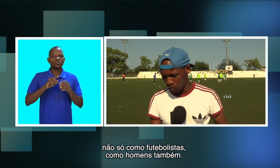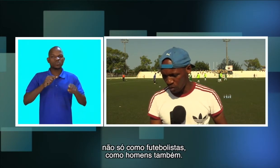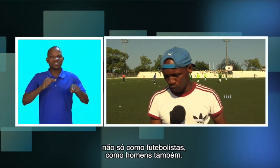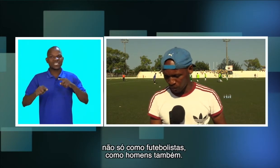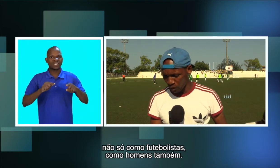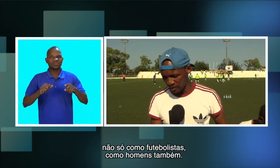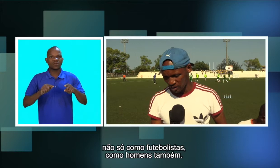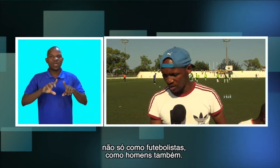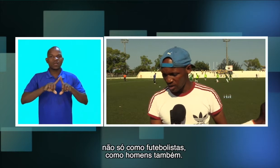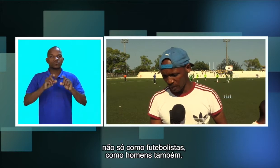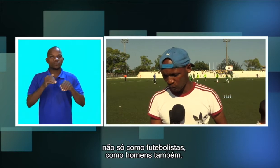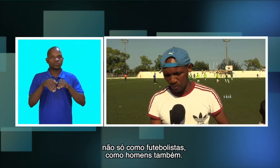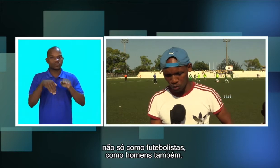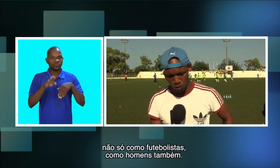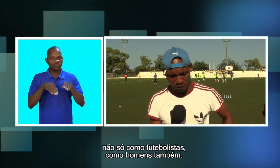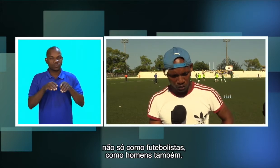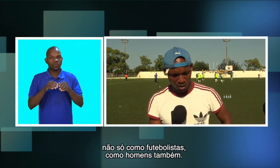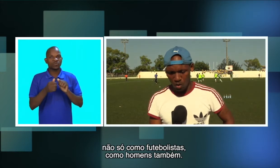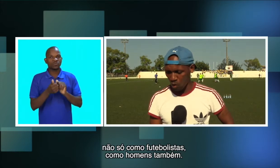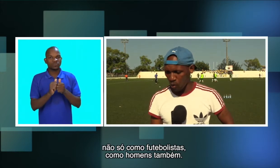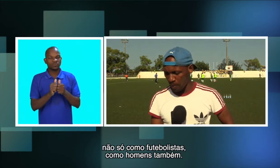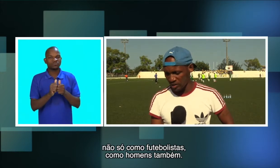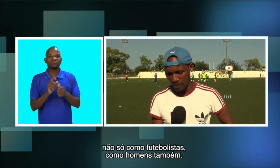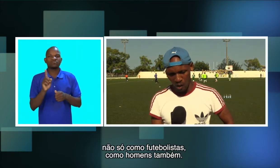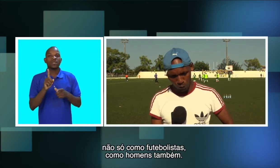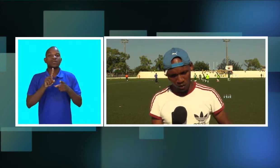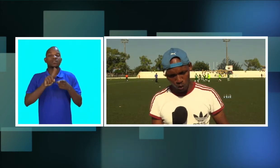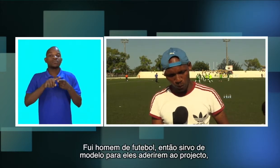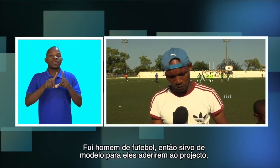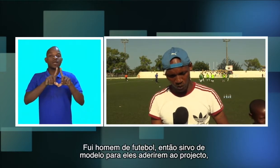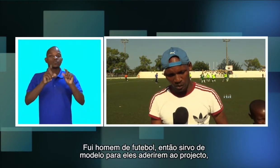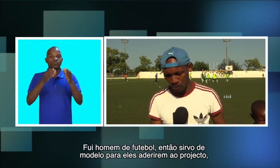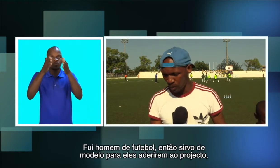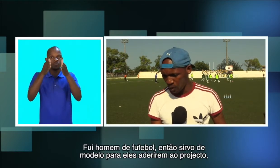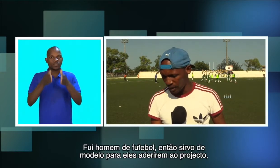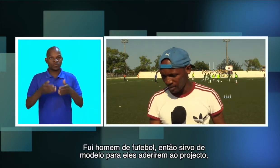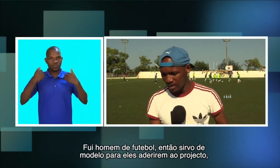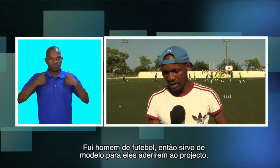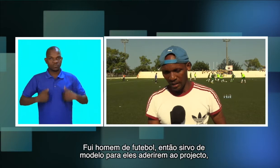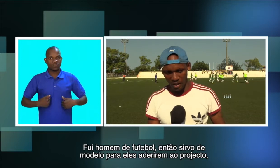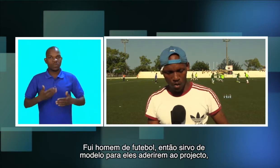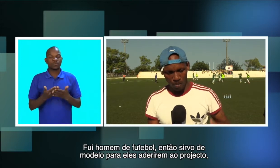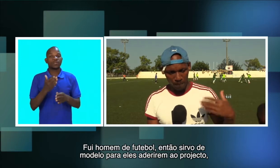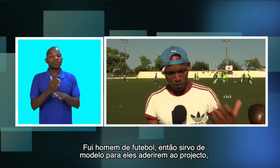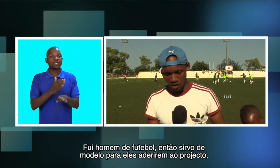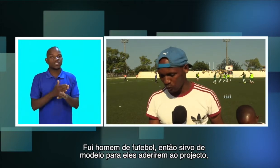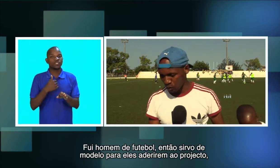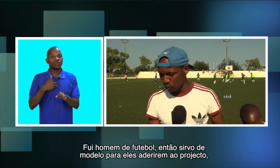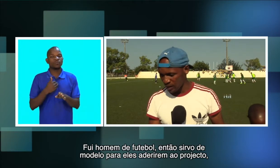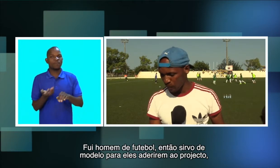futebolistas, para desenvolver os jovens como homens também. Eu fui um antigo profissional da bola, então sirvo de modelo